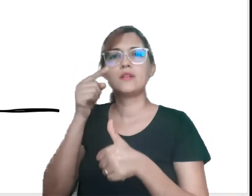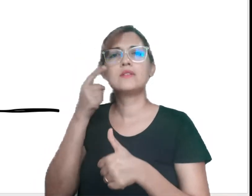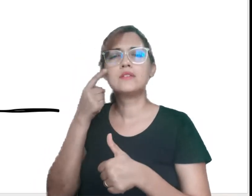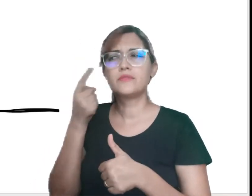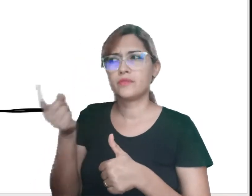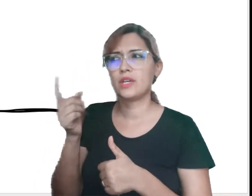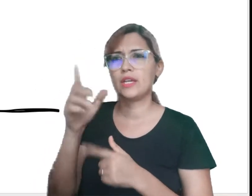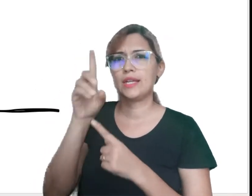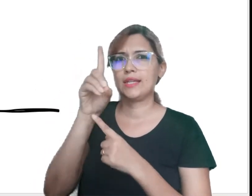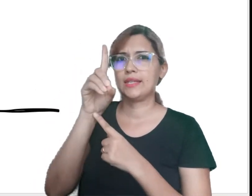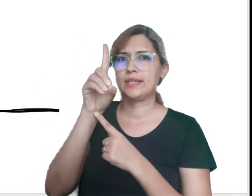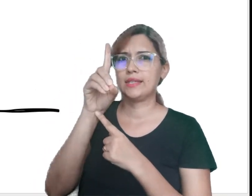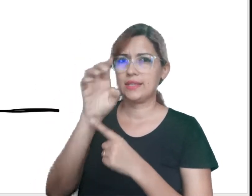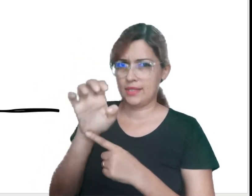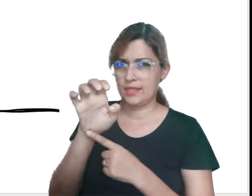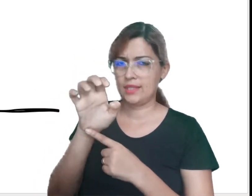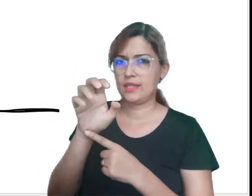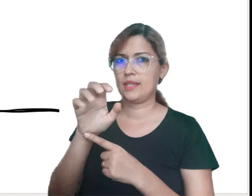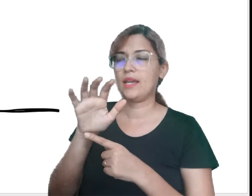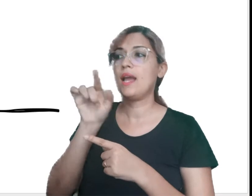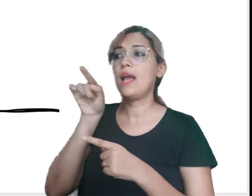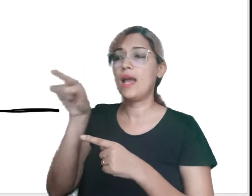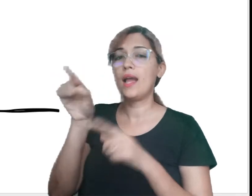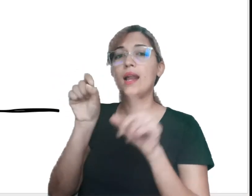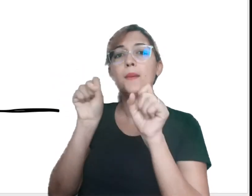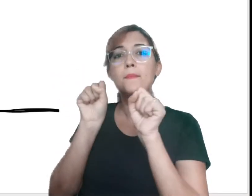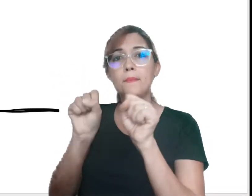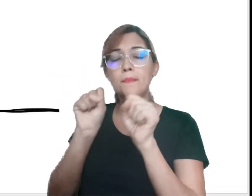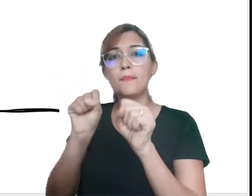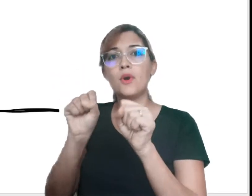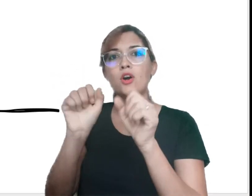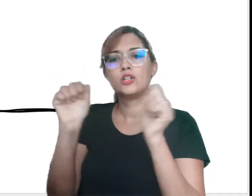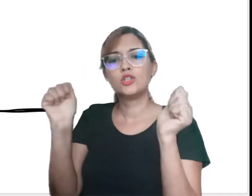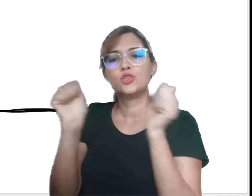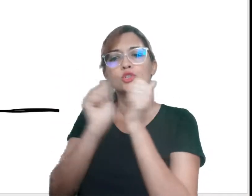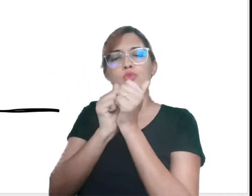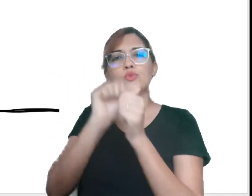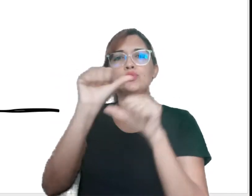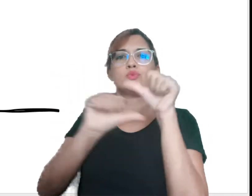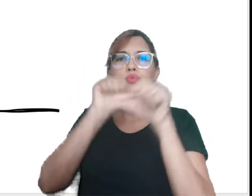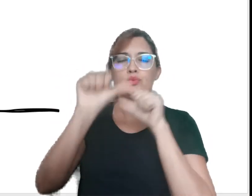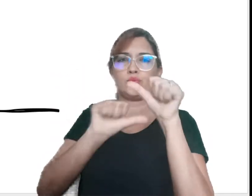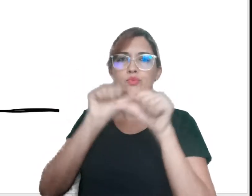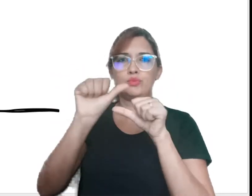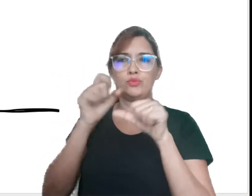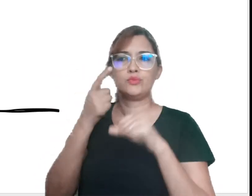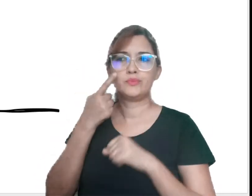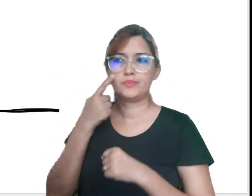Primeiro, vamos observar que essa preposição, ela pode sofrer contrações.